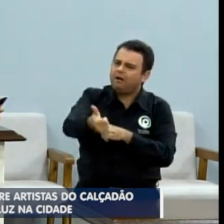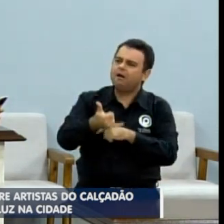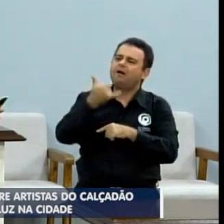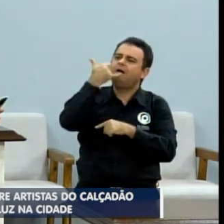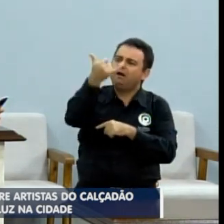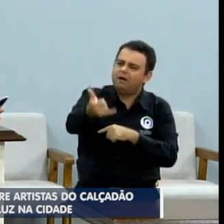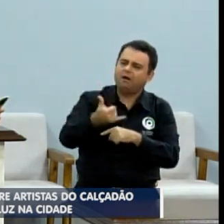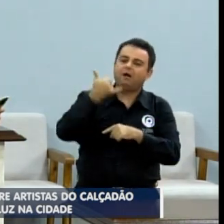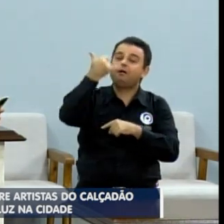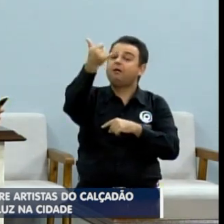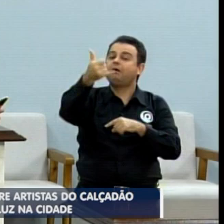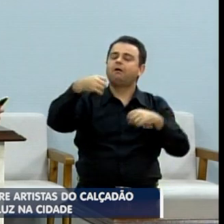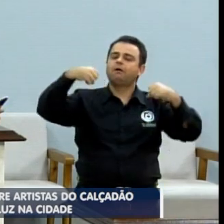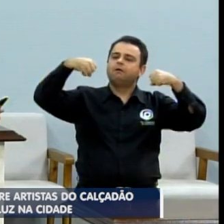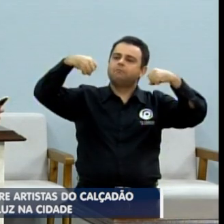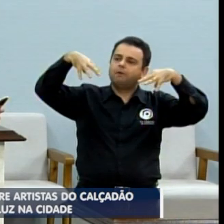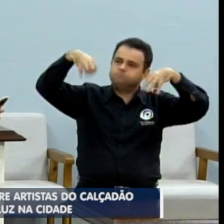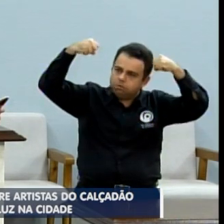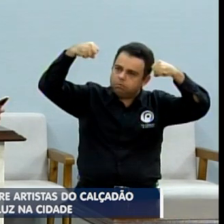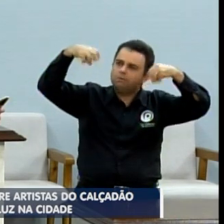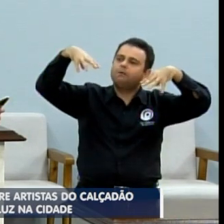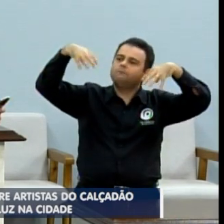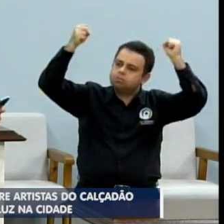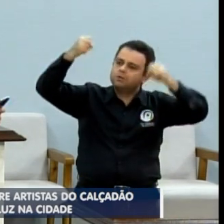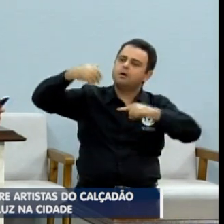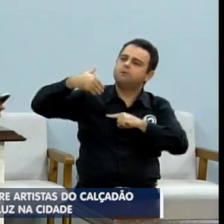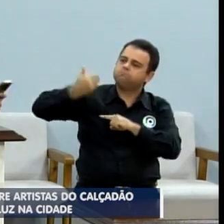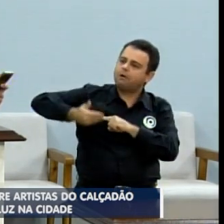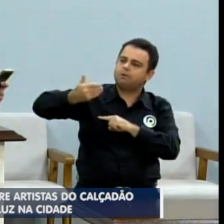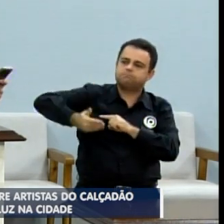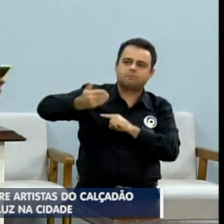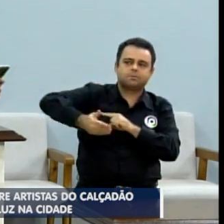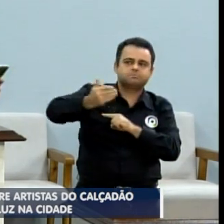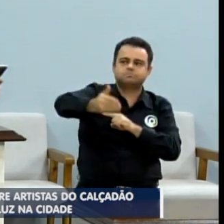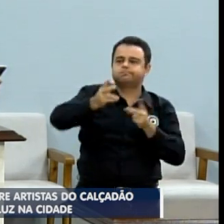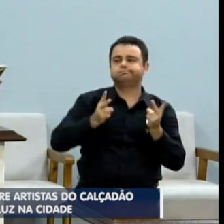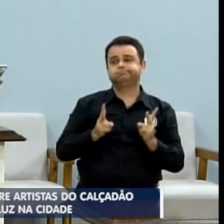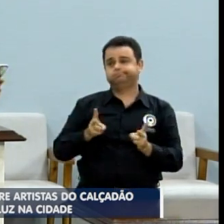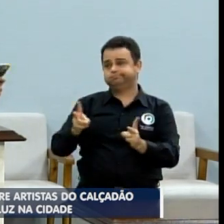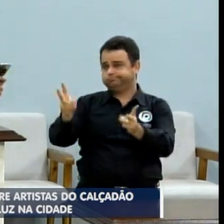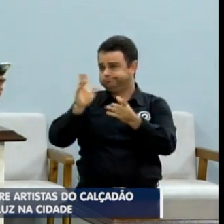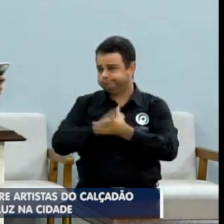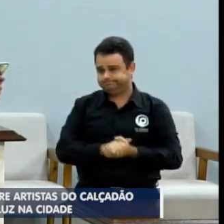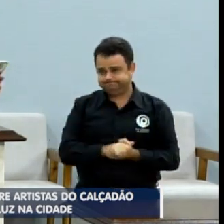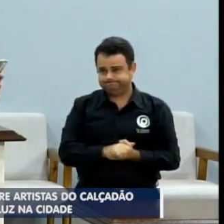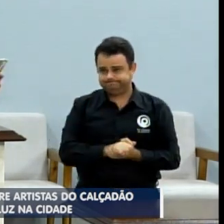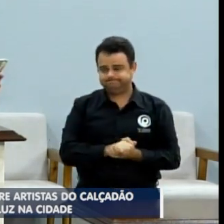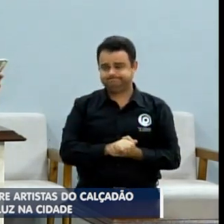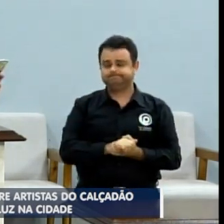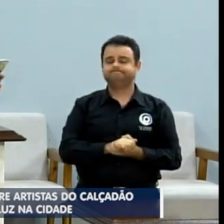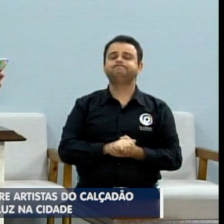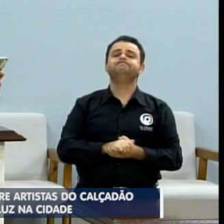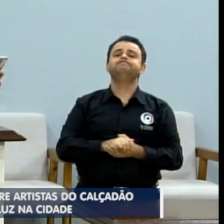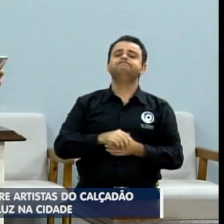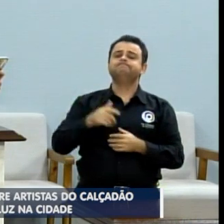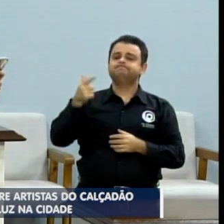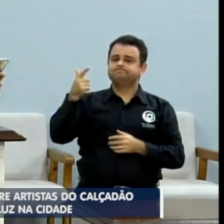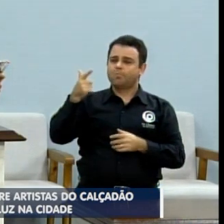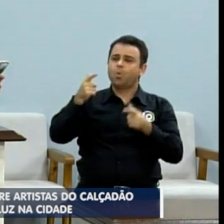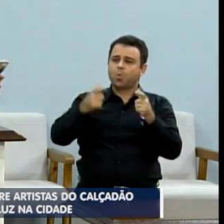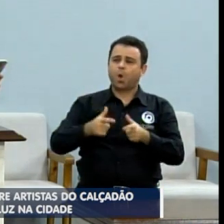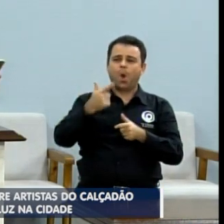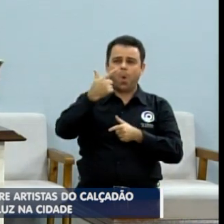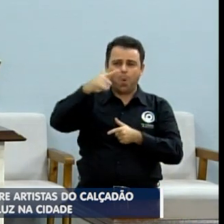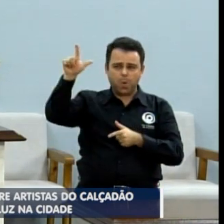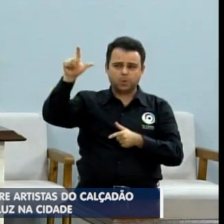de energia ainda insistem em acontecer aqui em nossa cidade. Ó, Vilagem também, La Montagne,